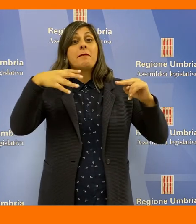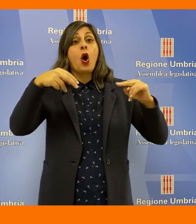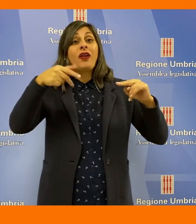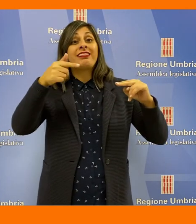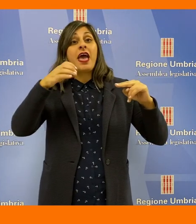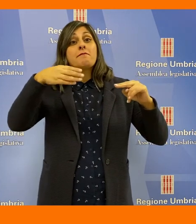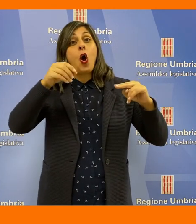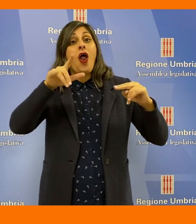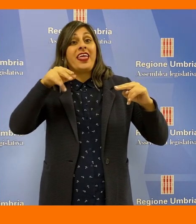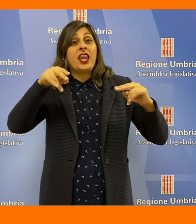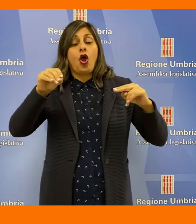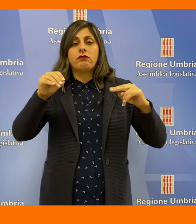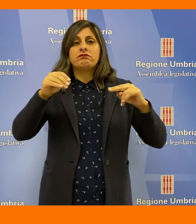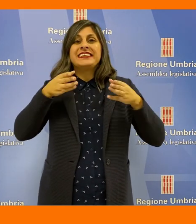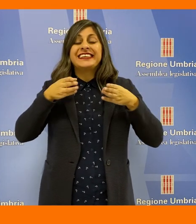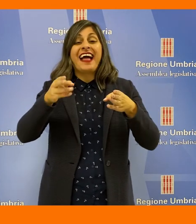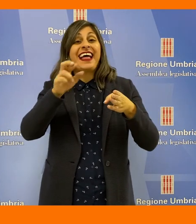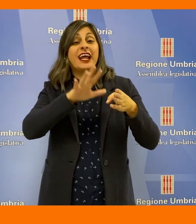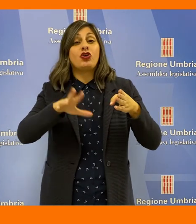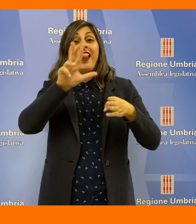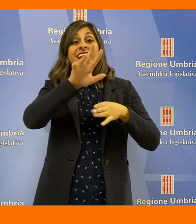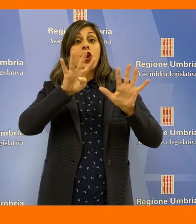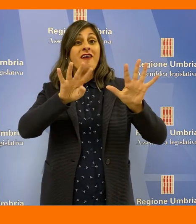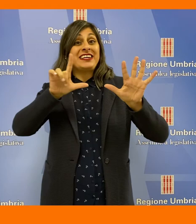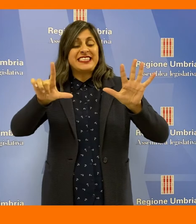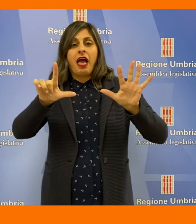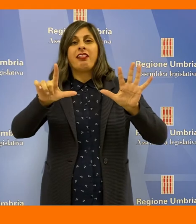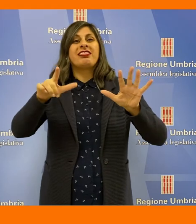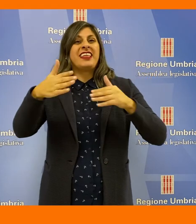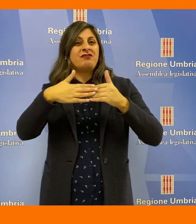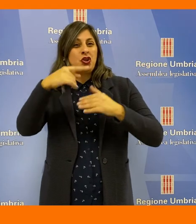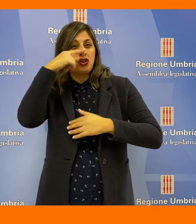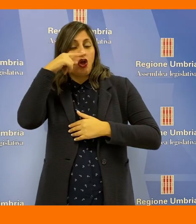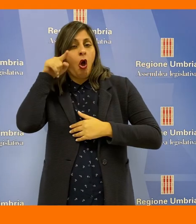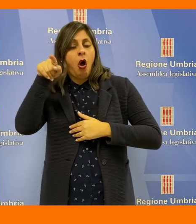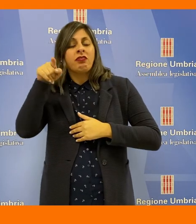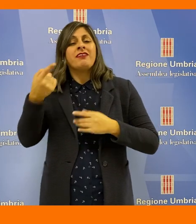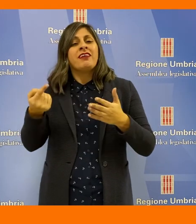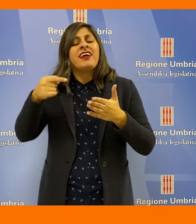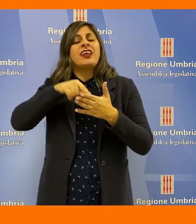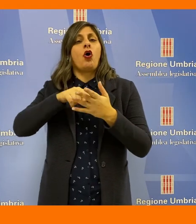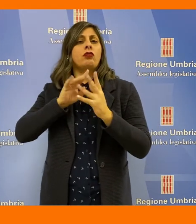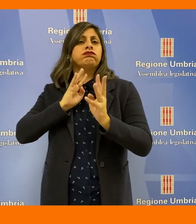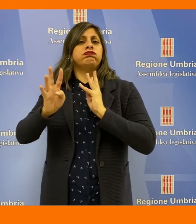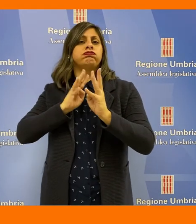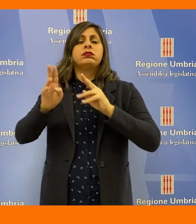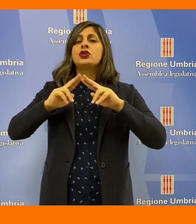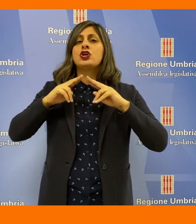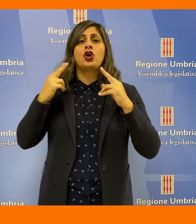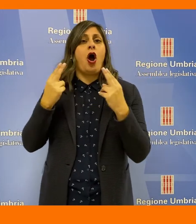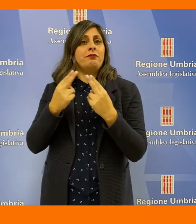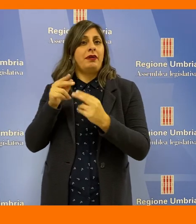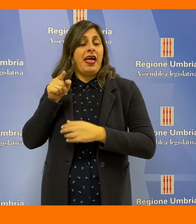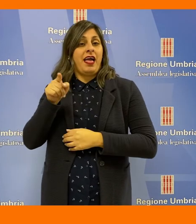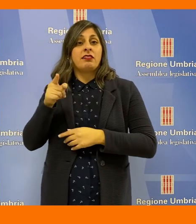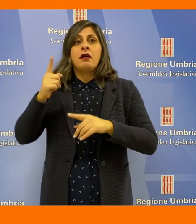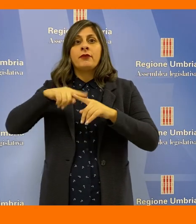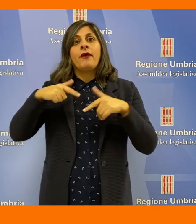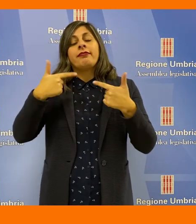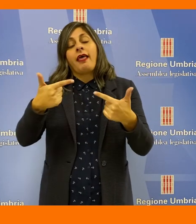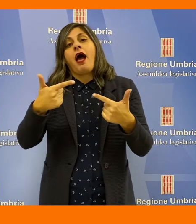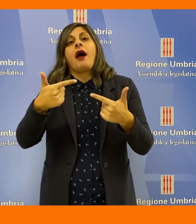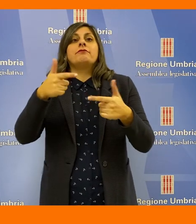ponte di Montemolino sulla strada regionale 397 nei pressi di Todi possa tornare ad avere piena funzionalità